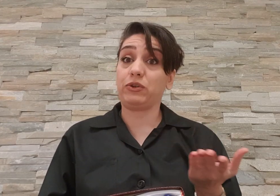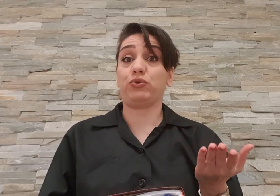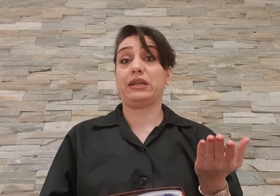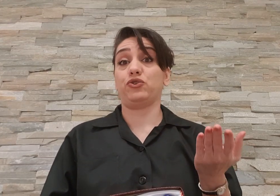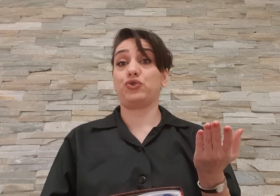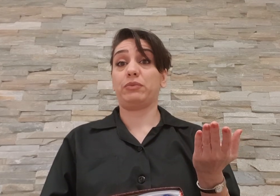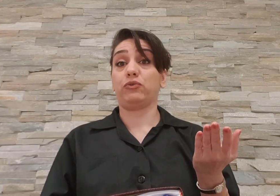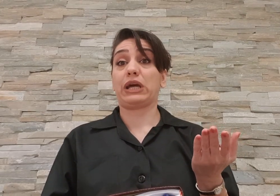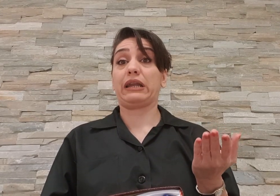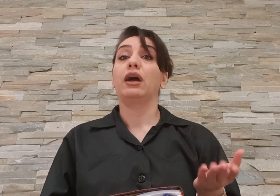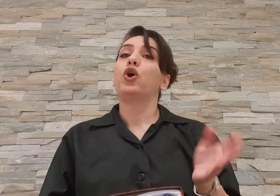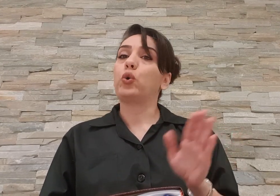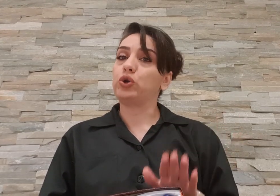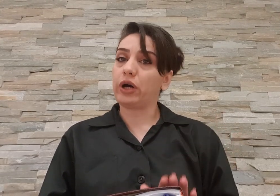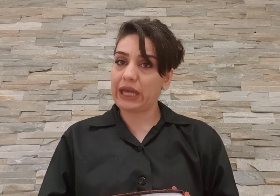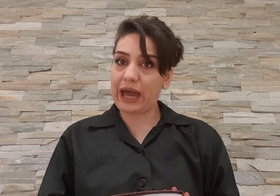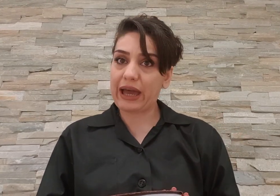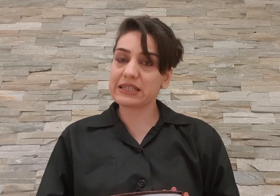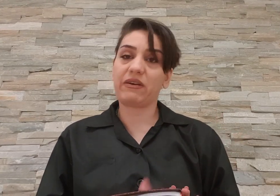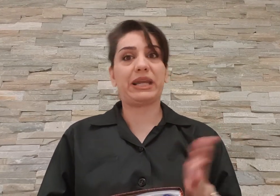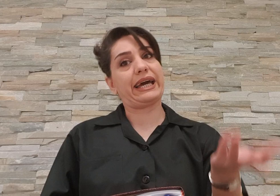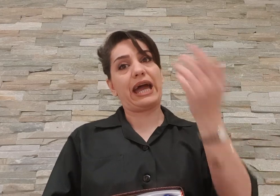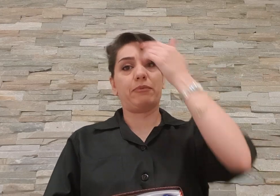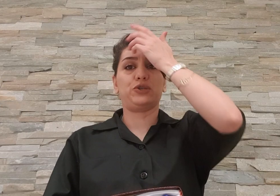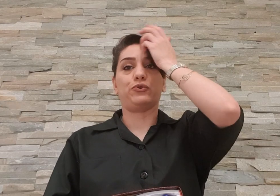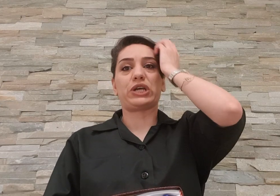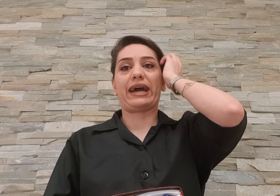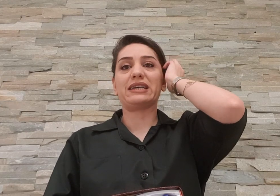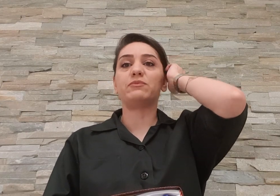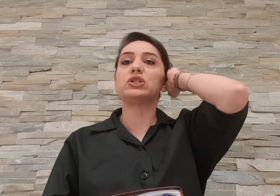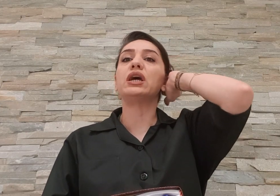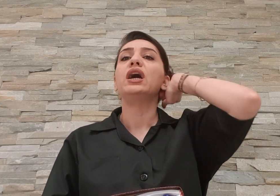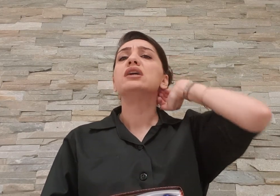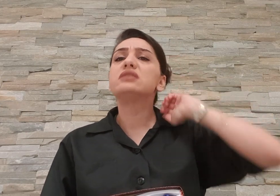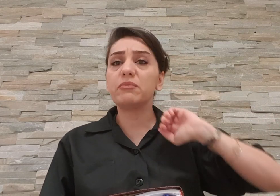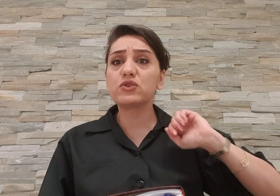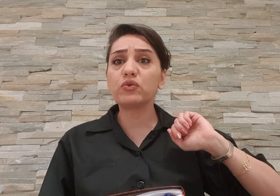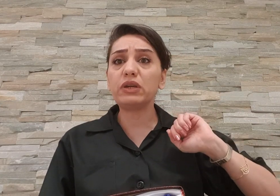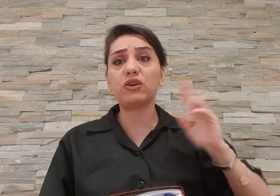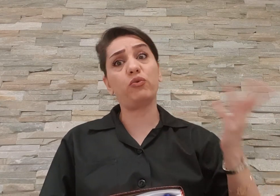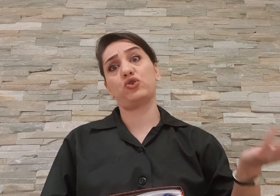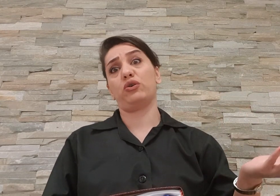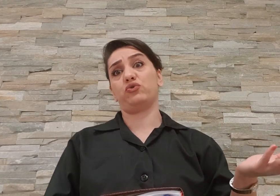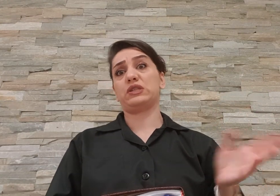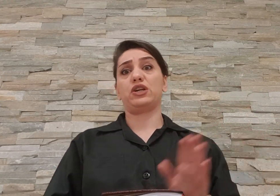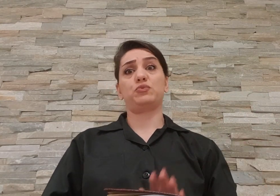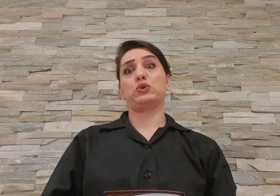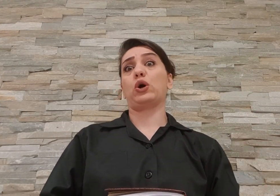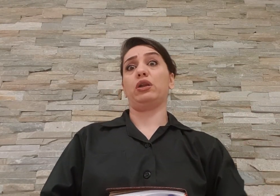میتونن اینجوری برونن خدایی هست و بلاخره همه چی مشخص میشه زمسون میره روسیه ایش به زغال